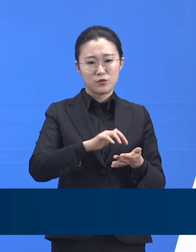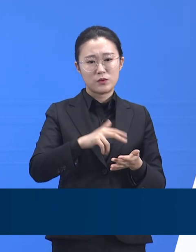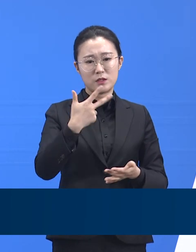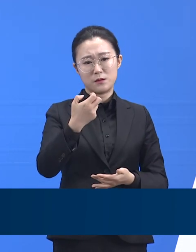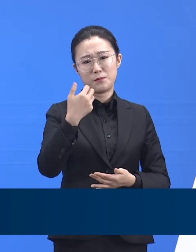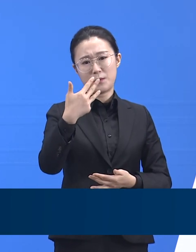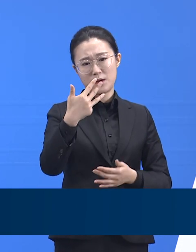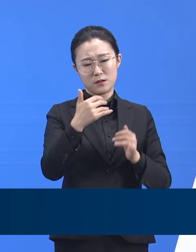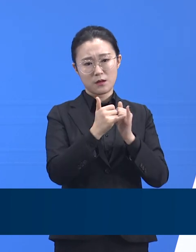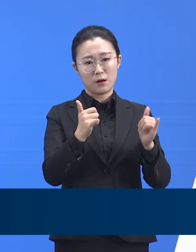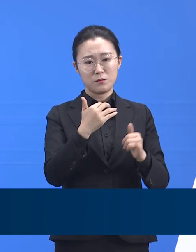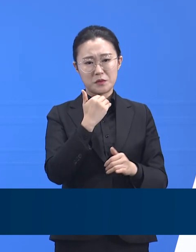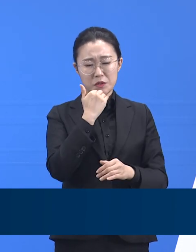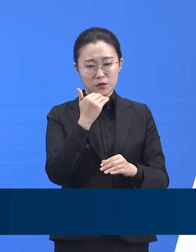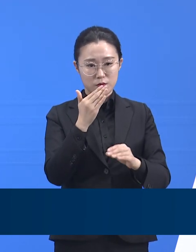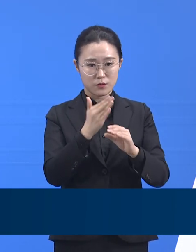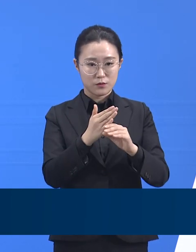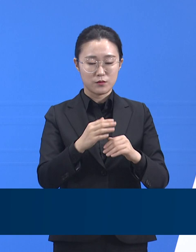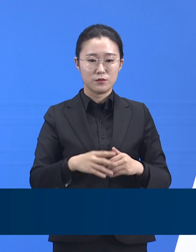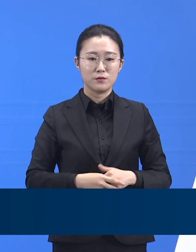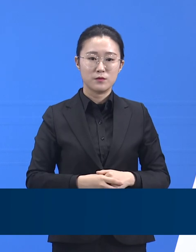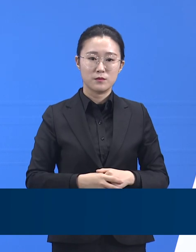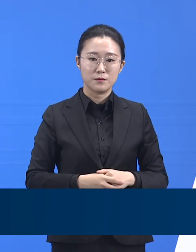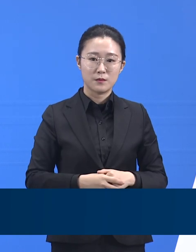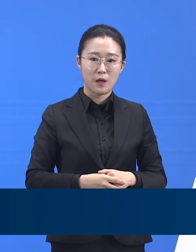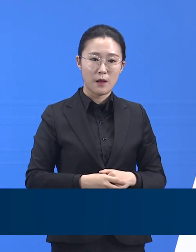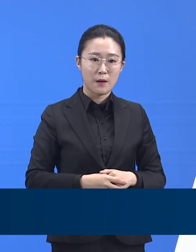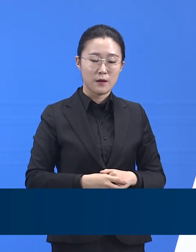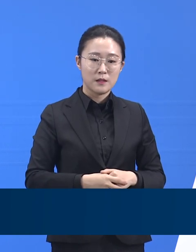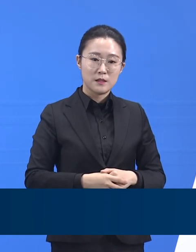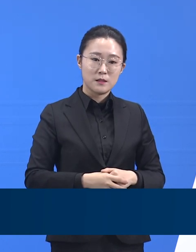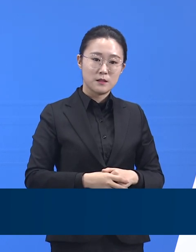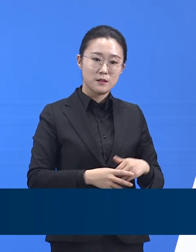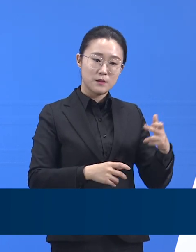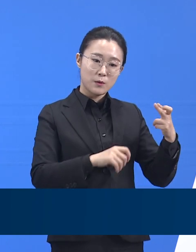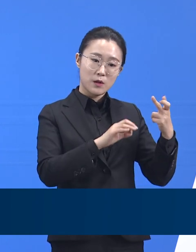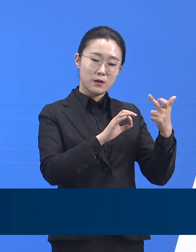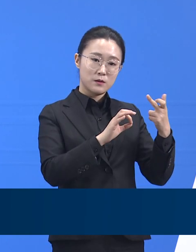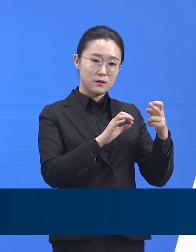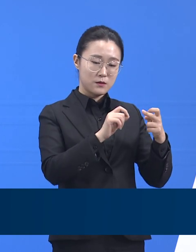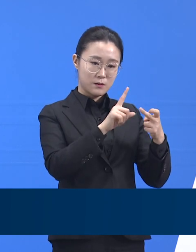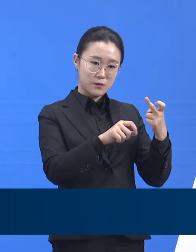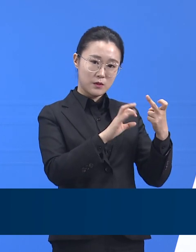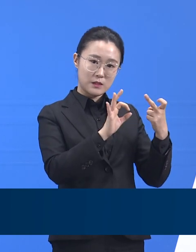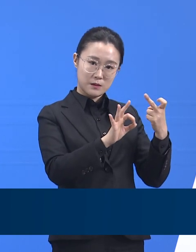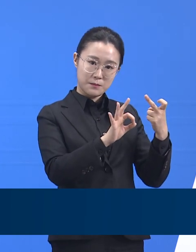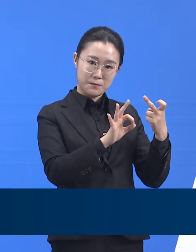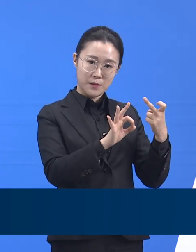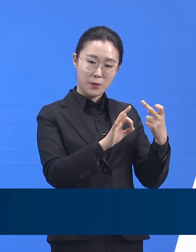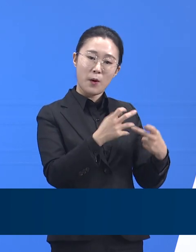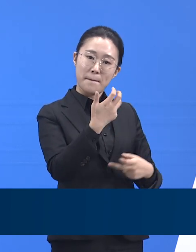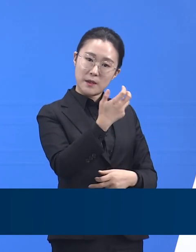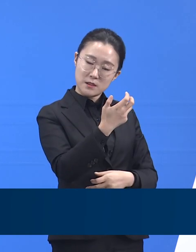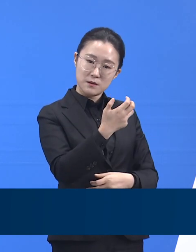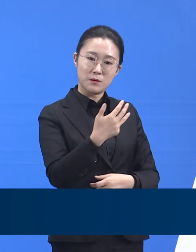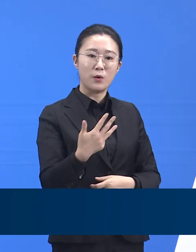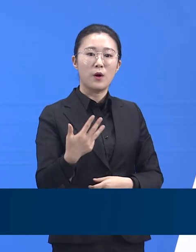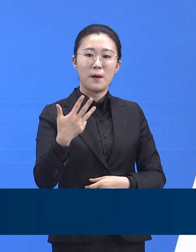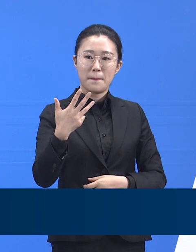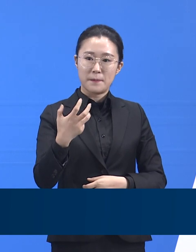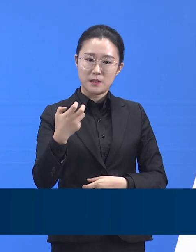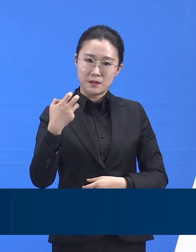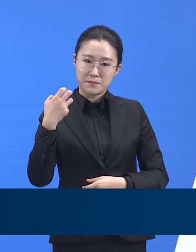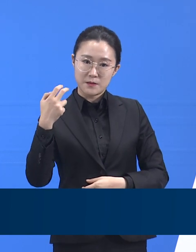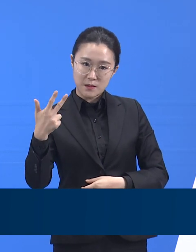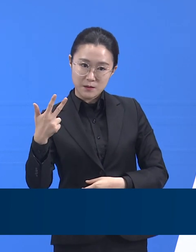10일 0시 기준으로는 80명, 9일 0시 기준으로는 77명으로 3일간 유사합니다. 따라서